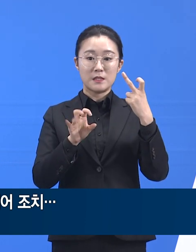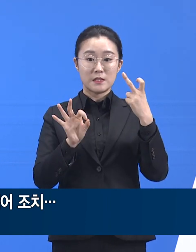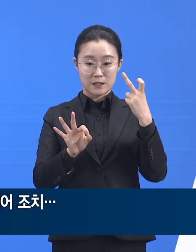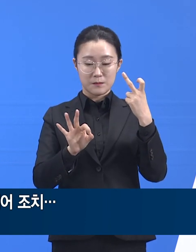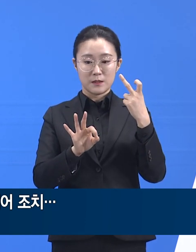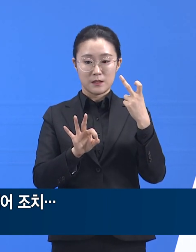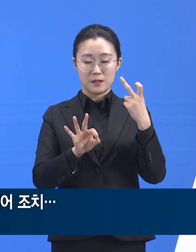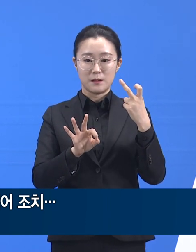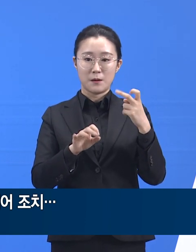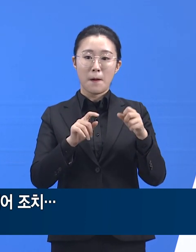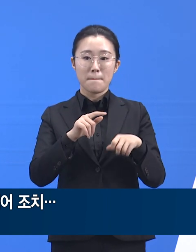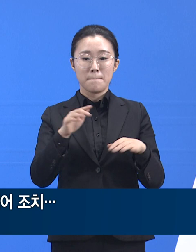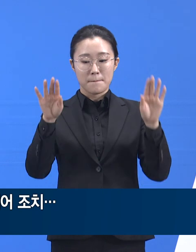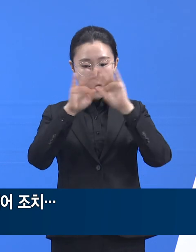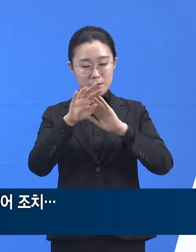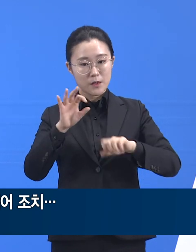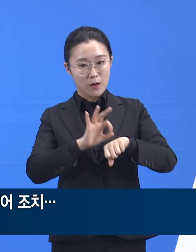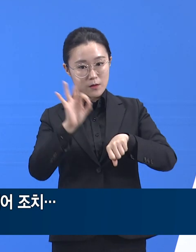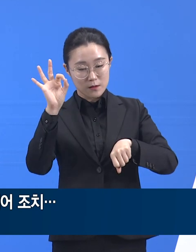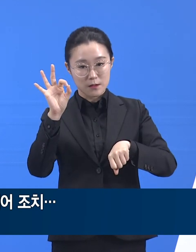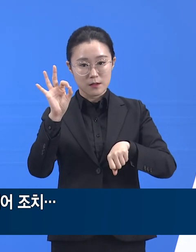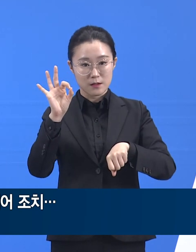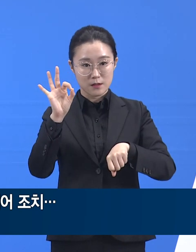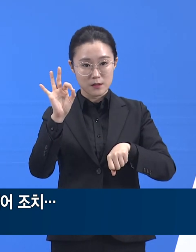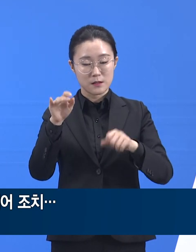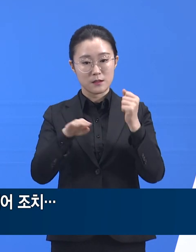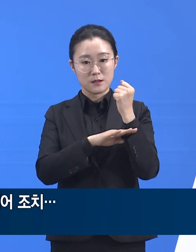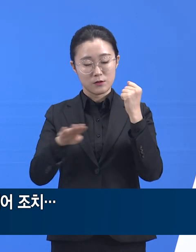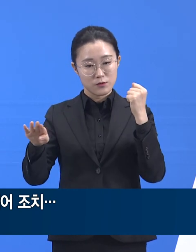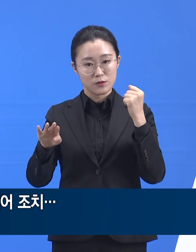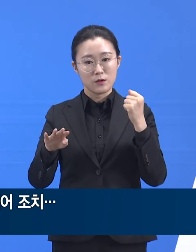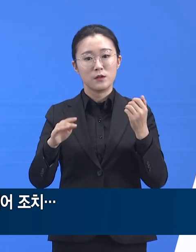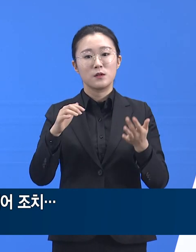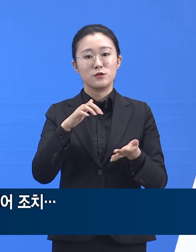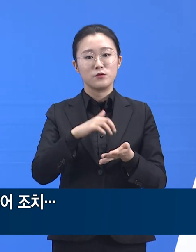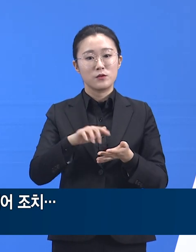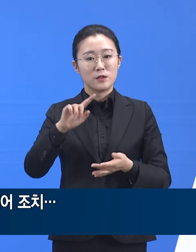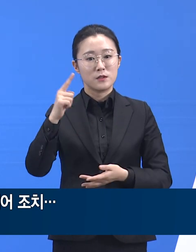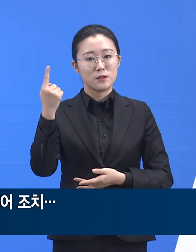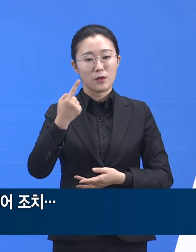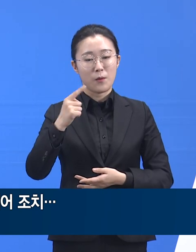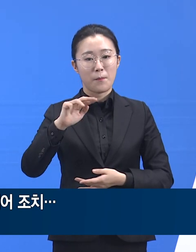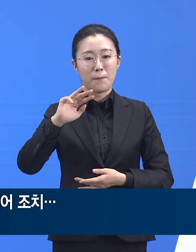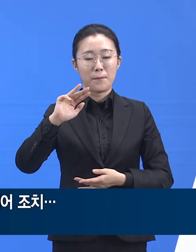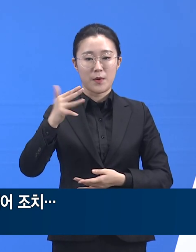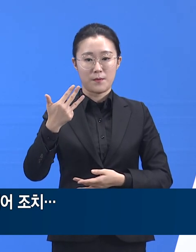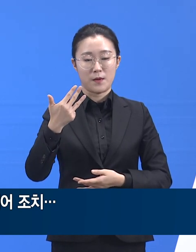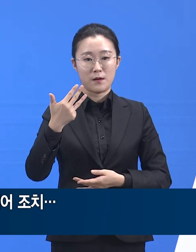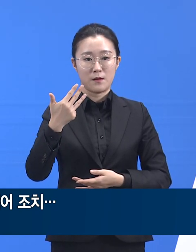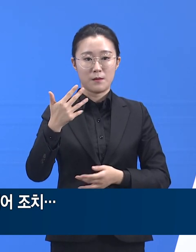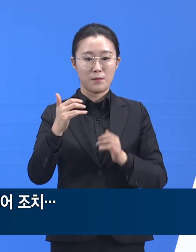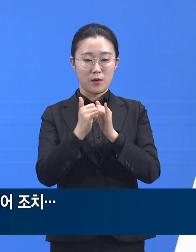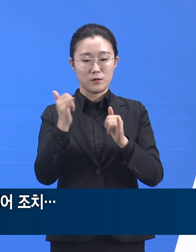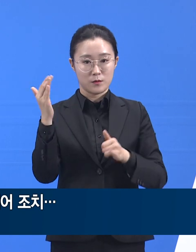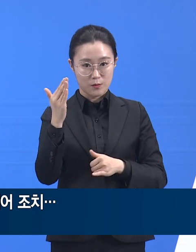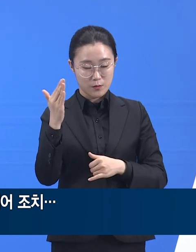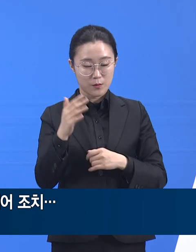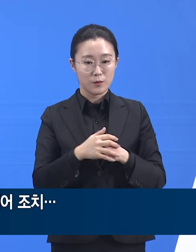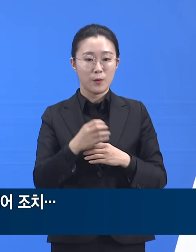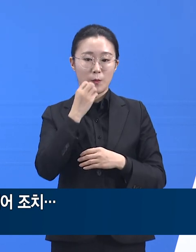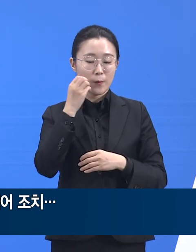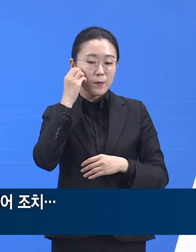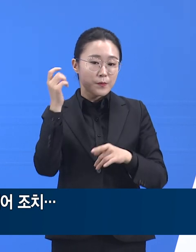누적 총 1,898명이 되었습니다. 도내 21개 시군의 가정대기자들이 서비스를 받고 있습니다.